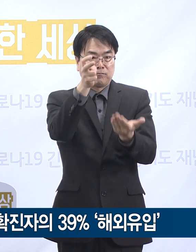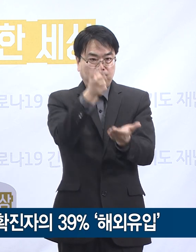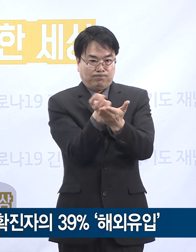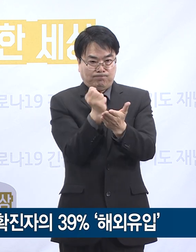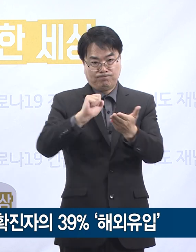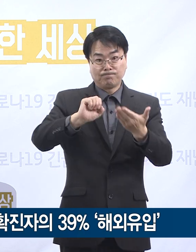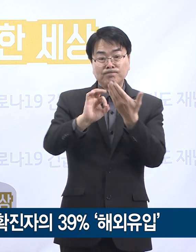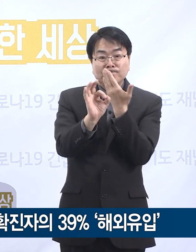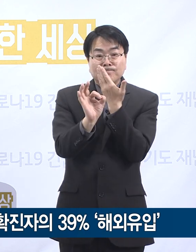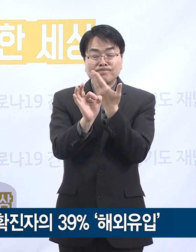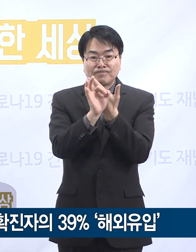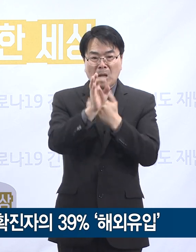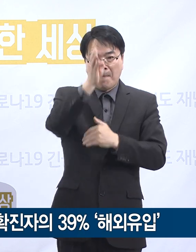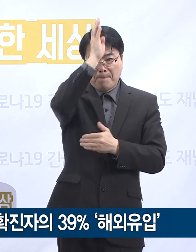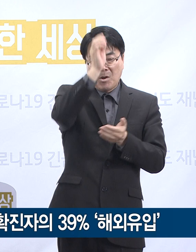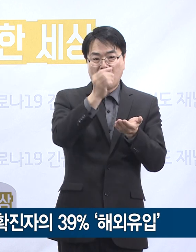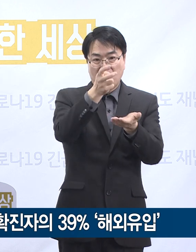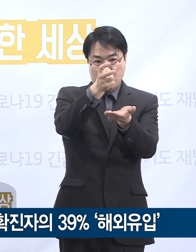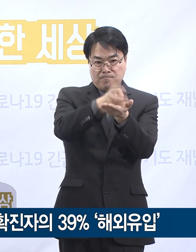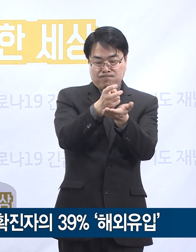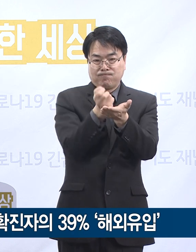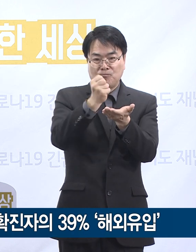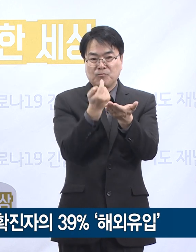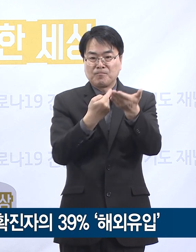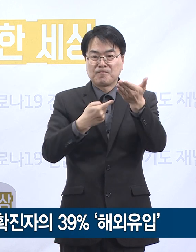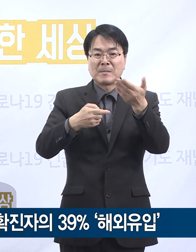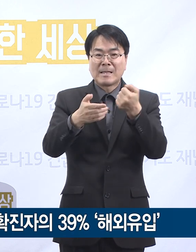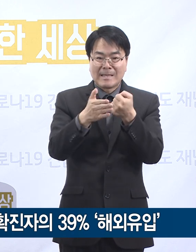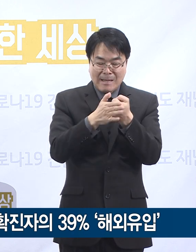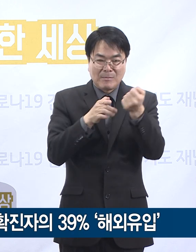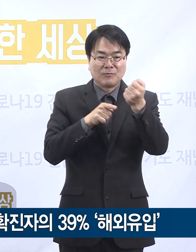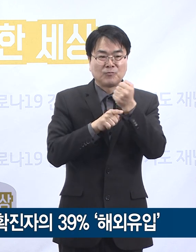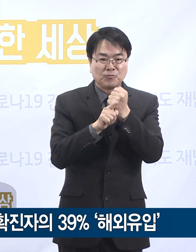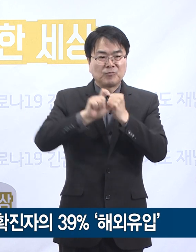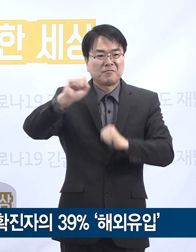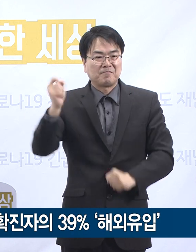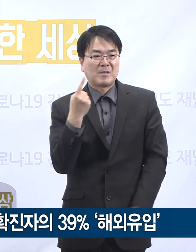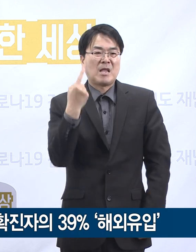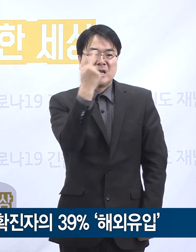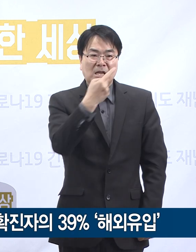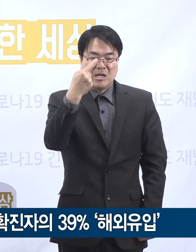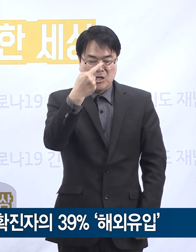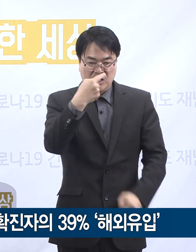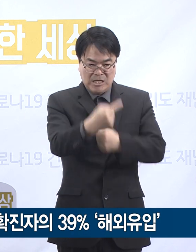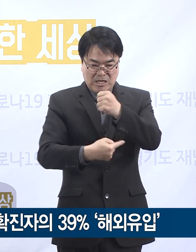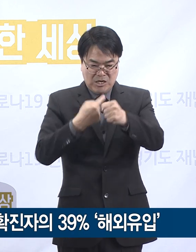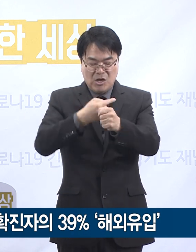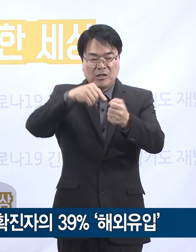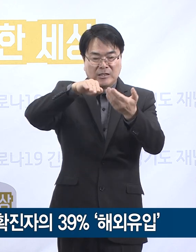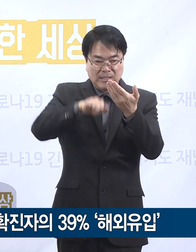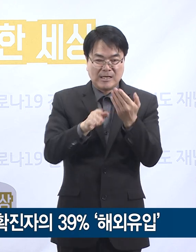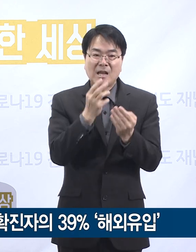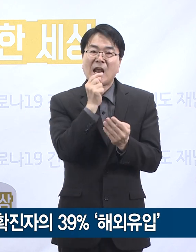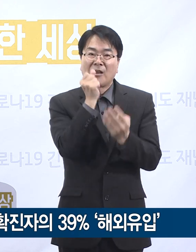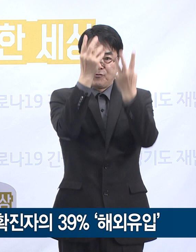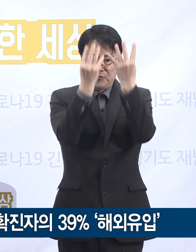감염병예방법에 의거 1년 이하의 징역 또는 천만원 이하의 벌금이 부과될 수 있으므로